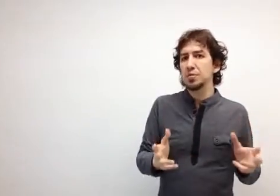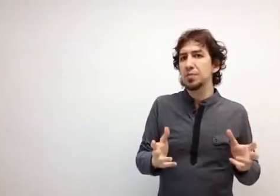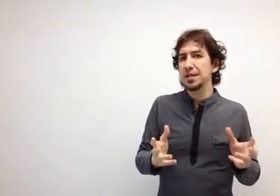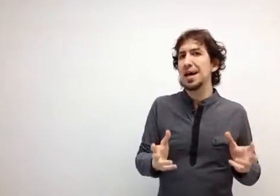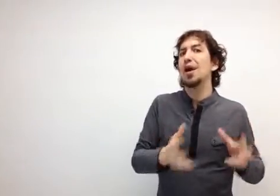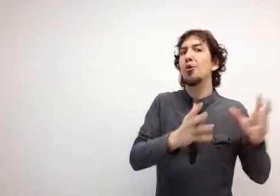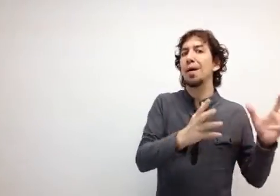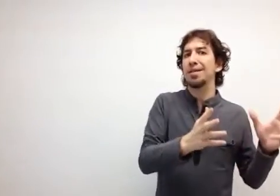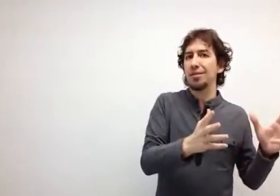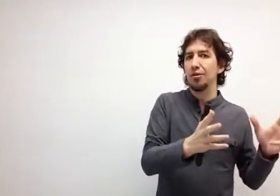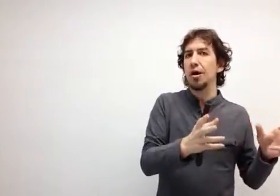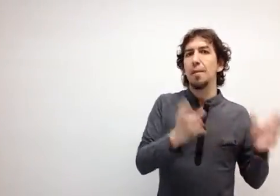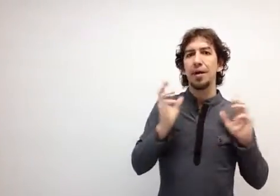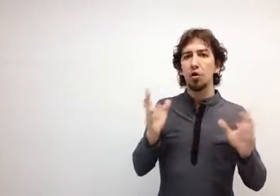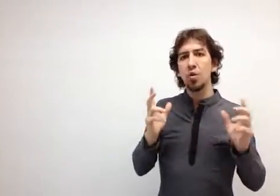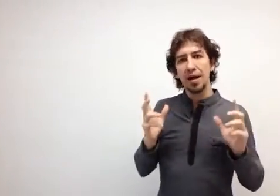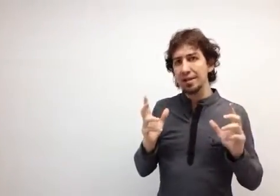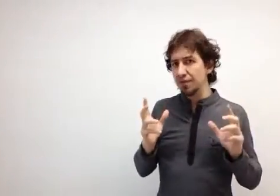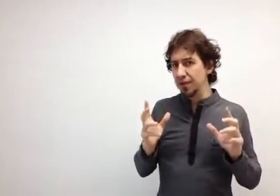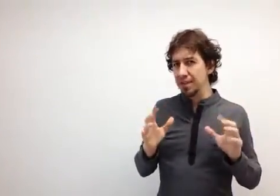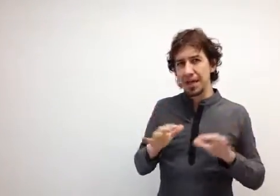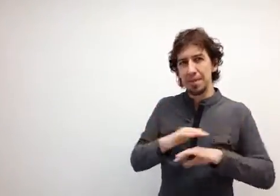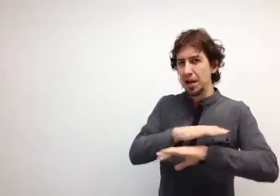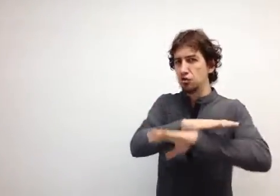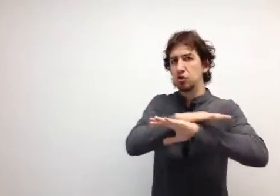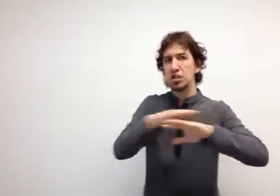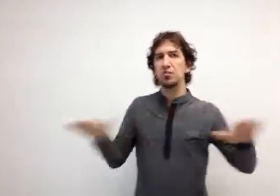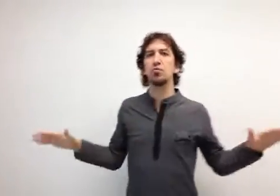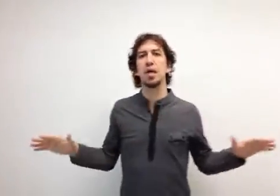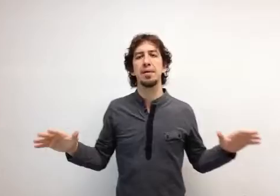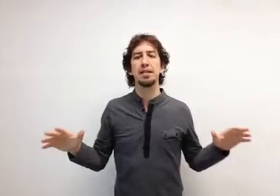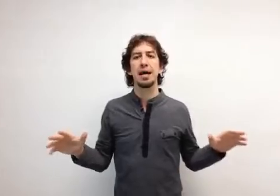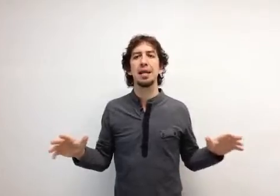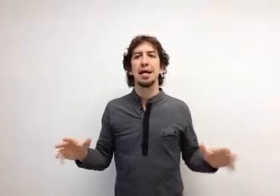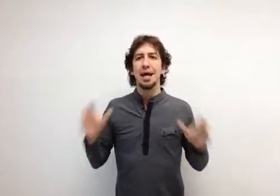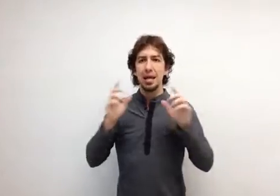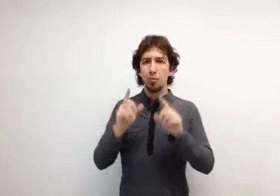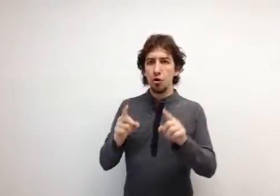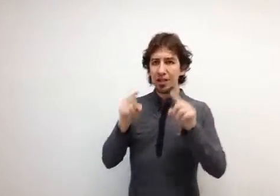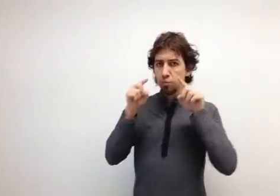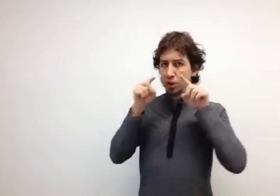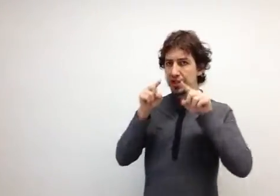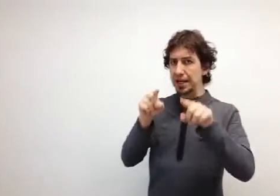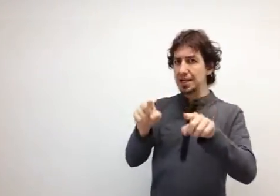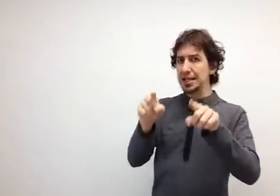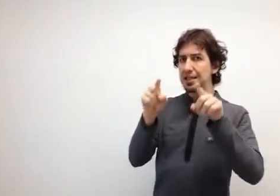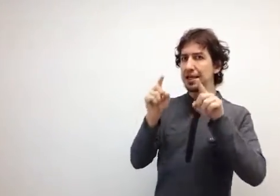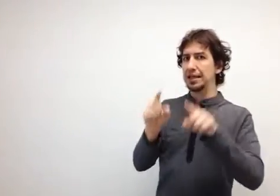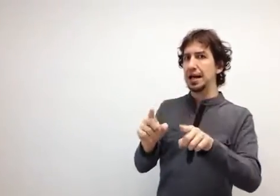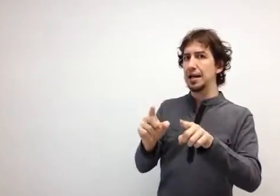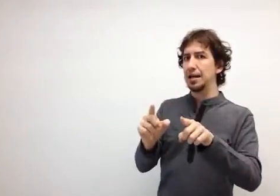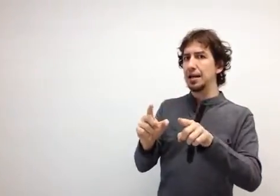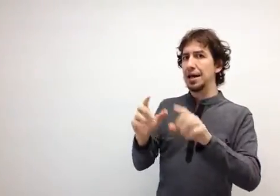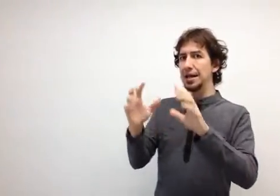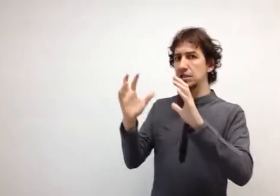pues pasa algo parecido, pero con una gran diferencia que para nosotros es fundamental. El blog es vuestra casa digital. Es